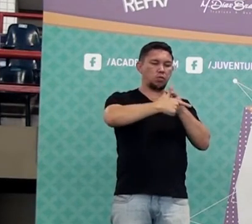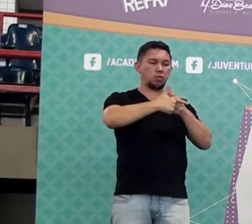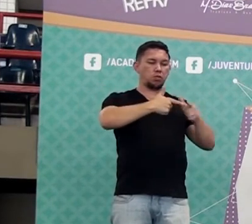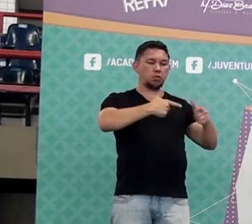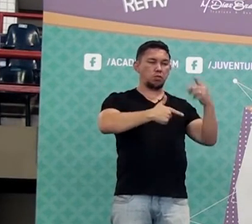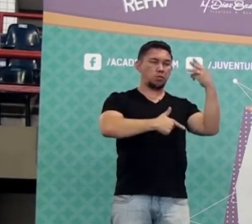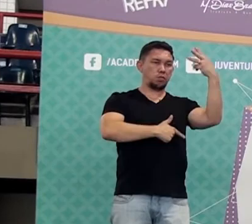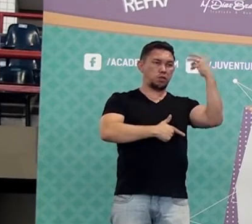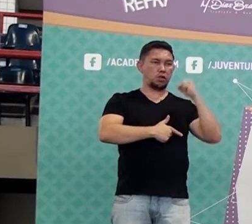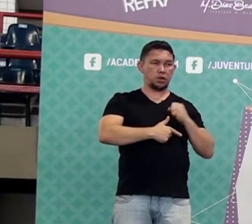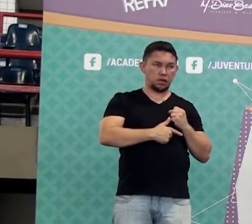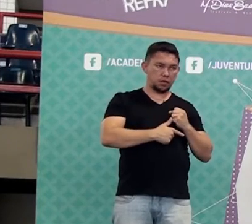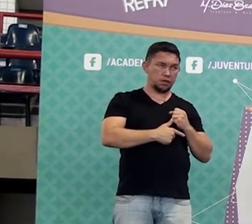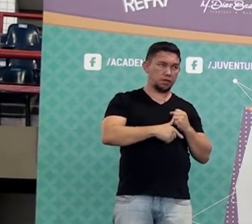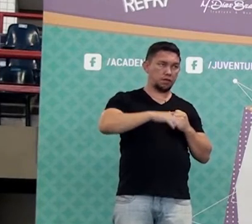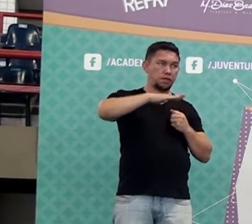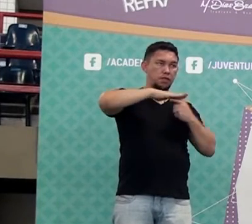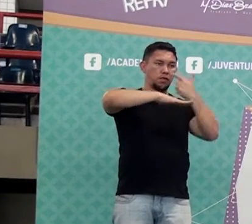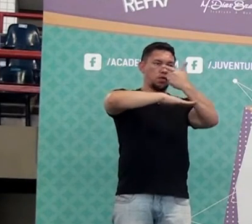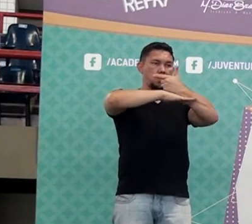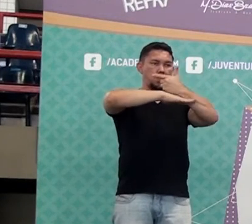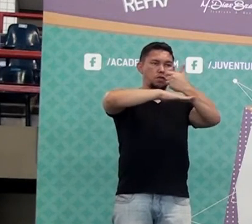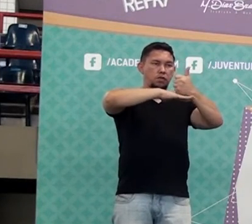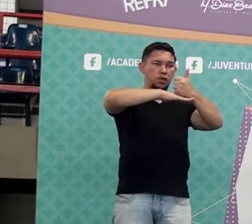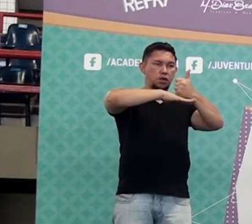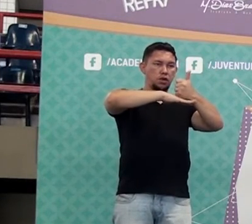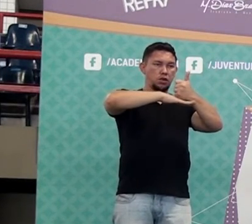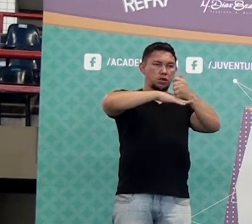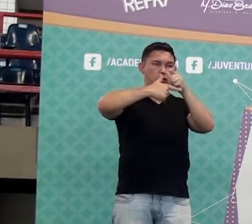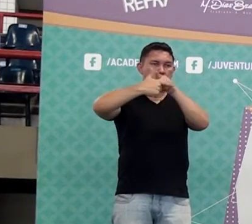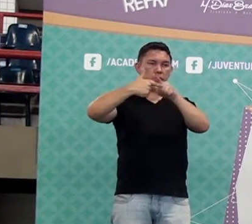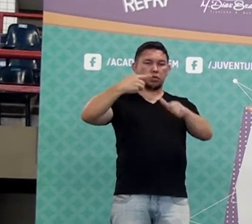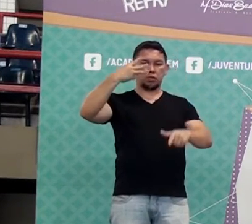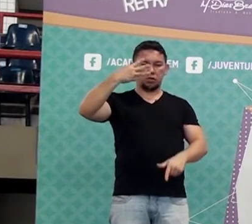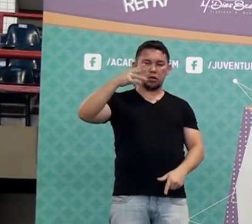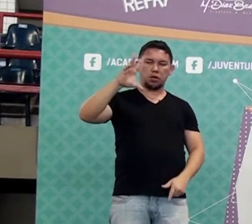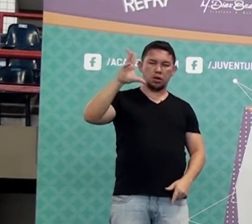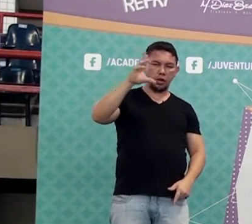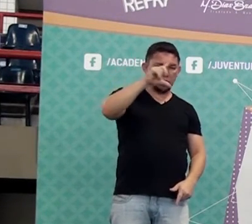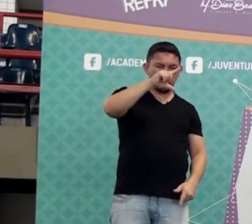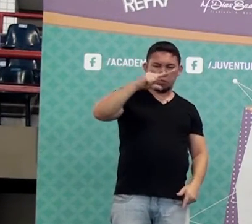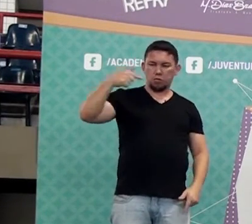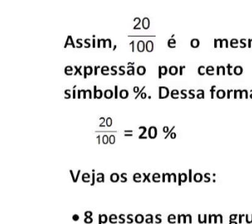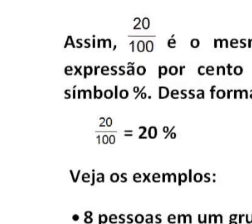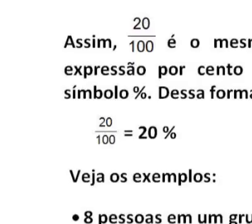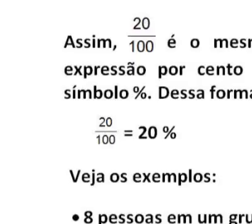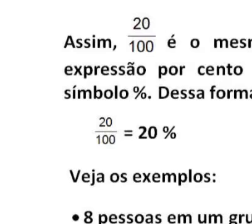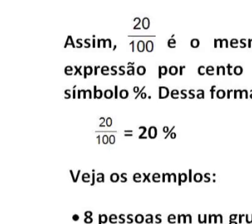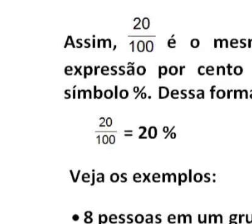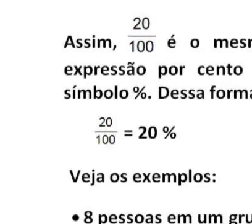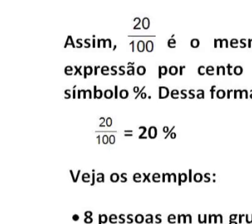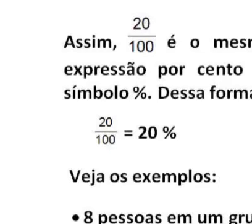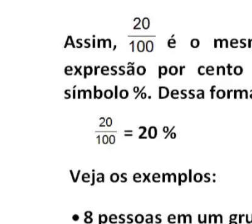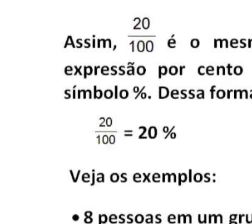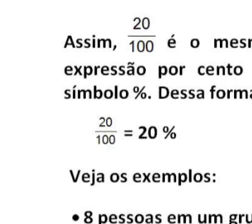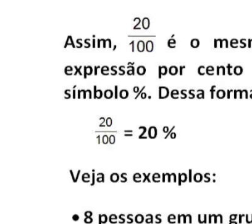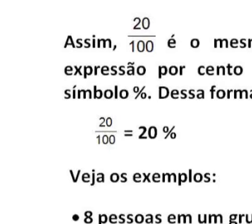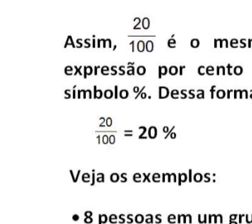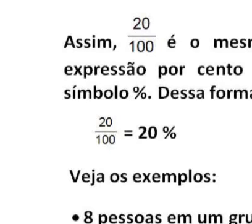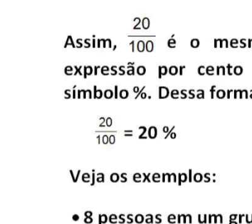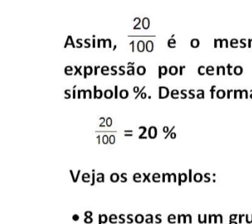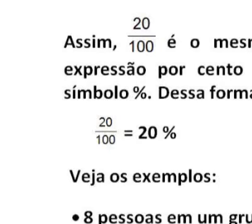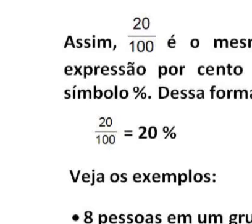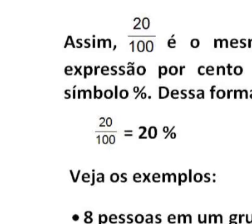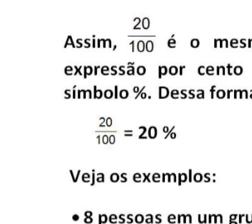Dividir por três. Então, eu faço o que com vinte e um? Divido por três. Quanto é vinte e dividido por três? Sete.